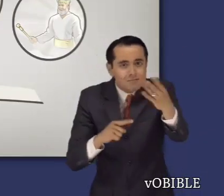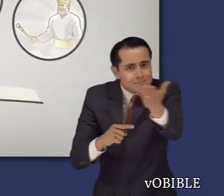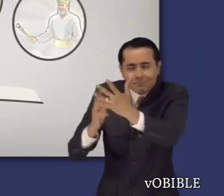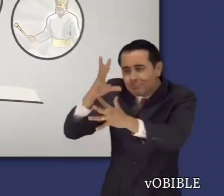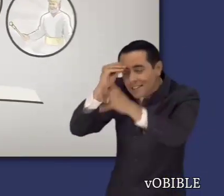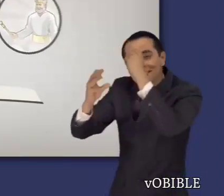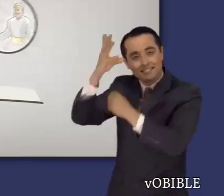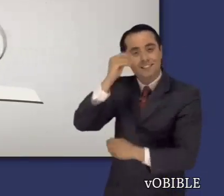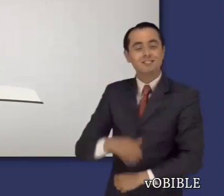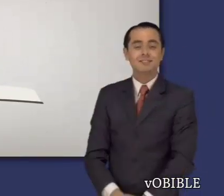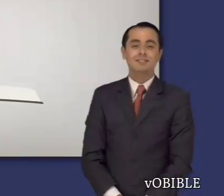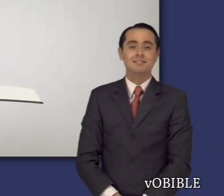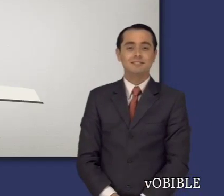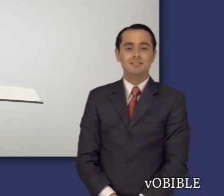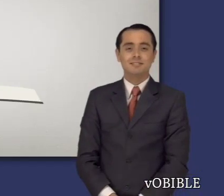un paraíso.